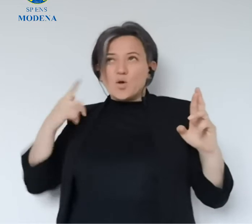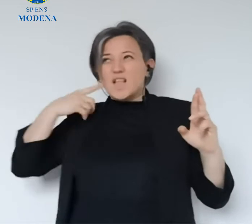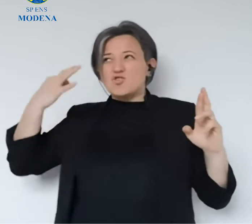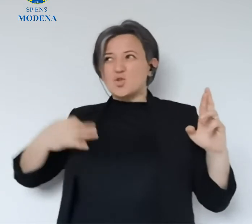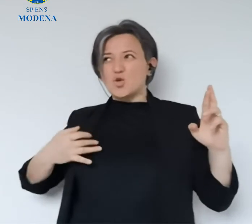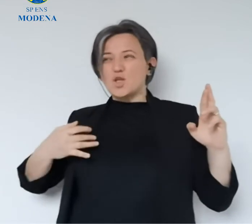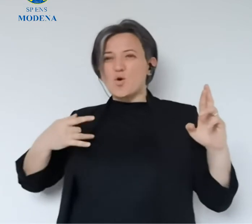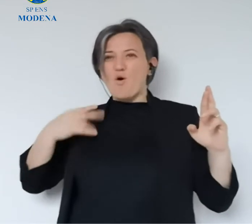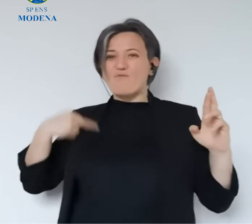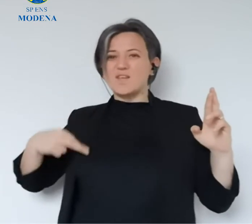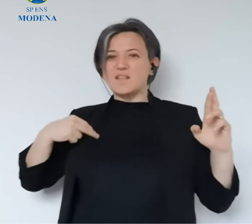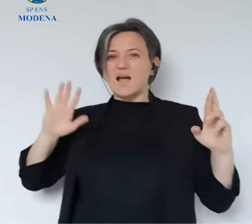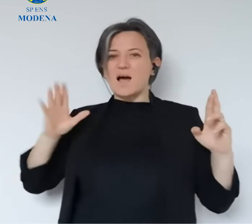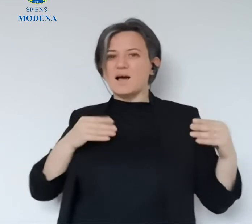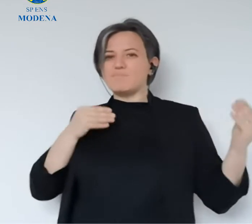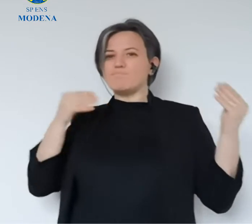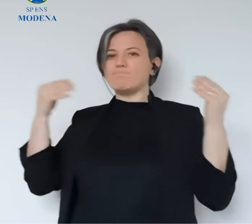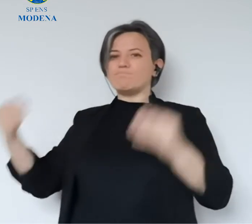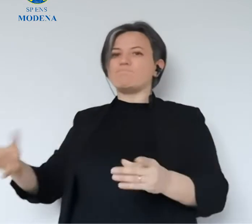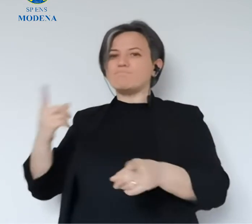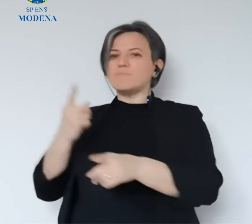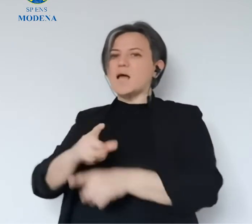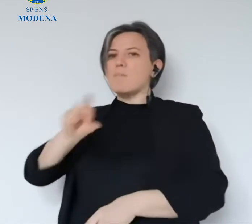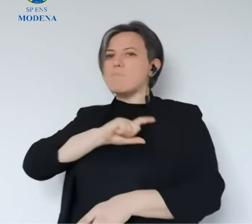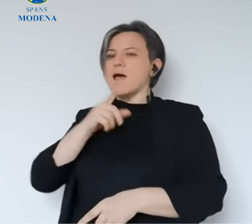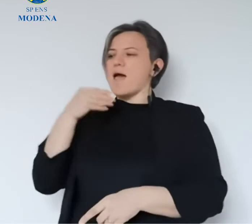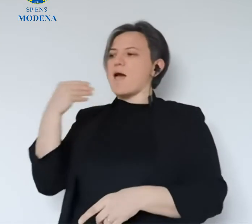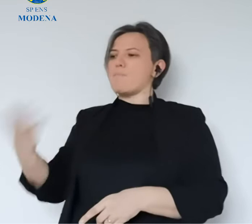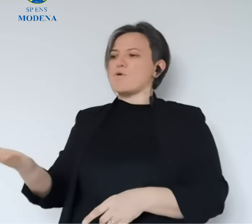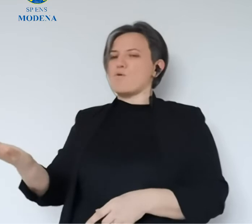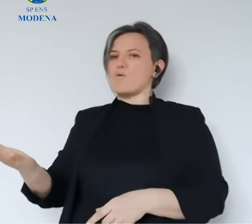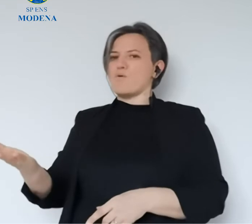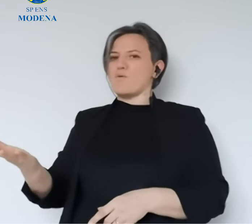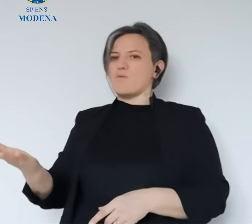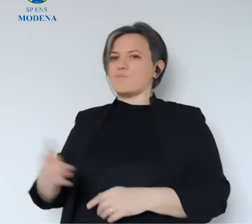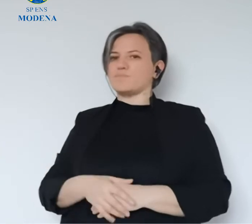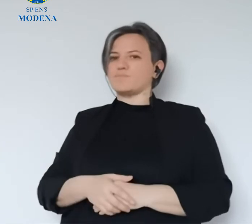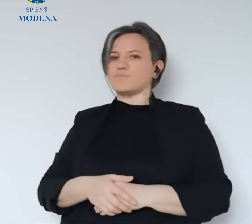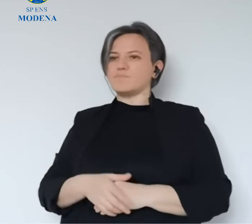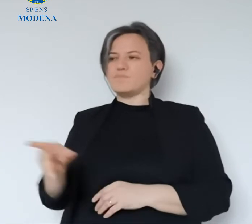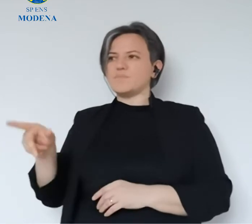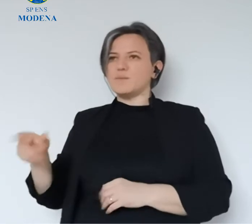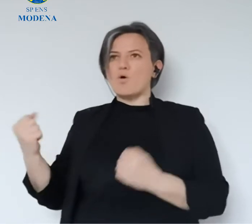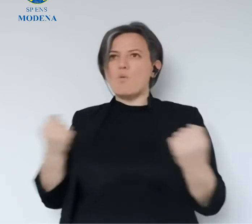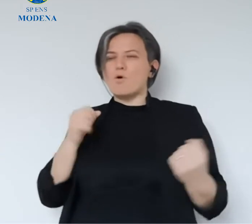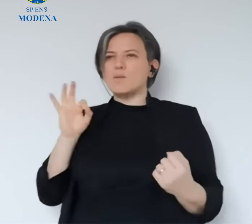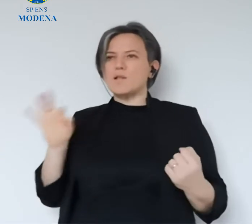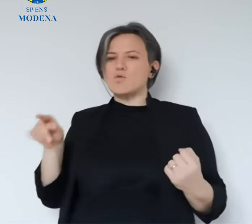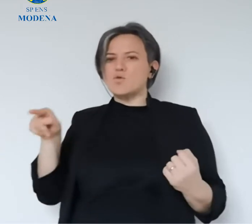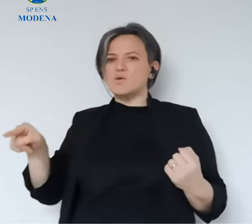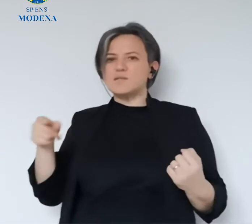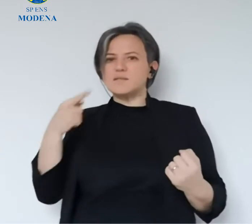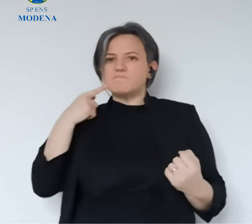spero, purtroppo non lo posso decidere io, che nella vita venga premiato perché anche in questi passaggi dimostrare queste cose,